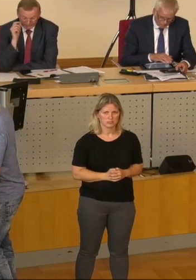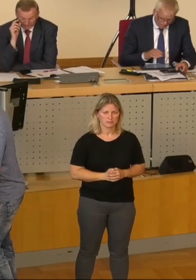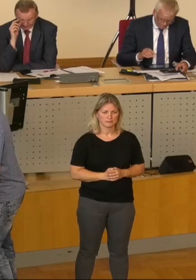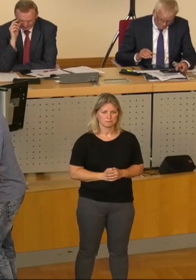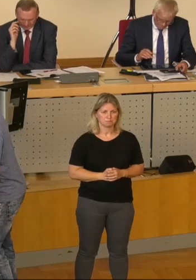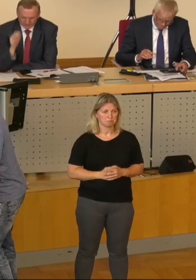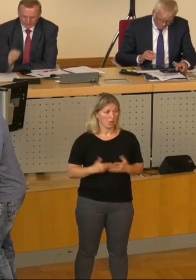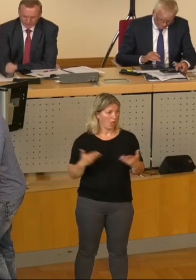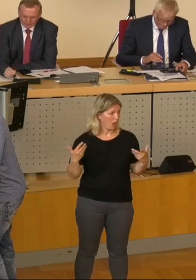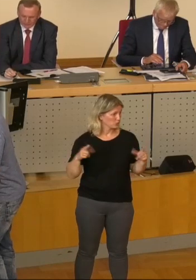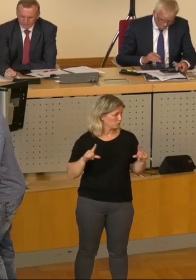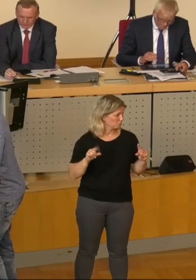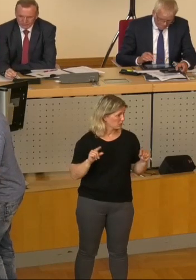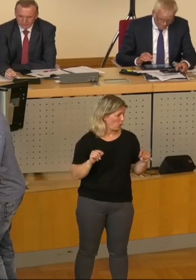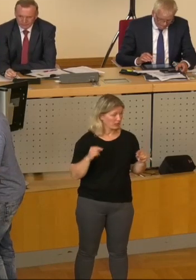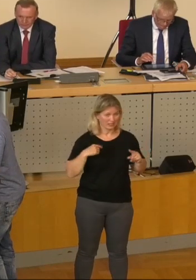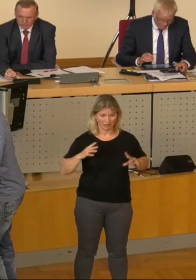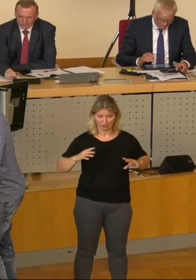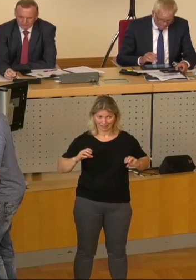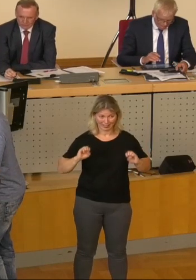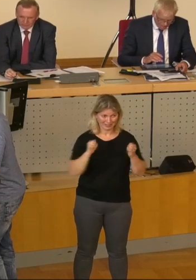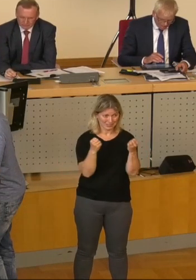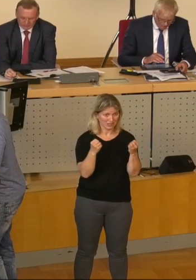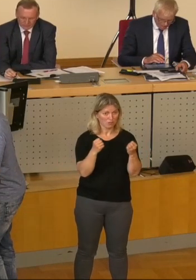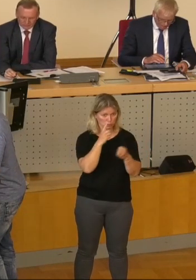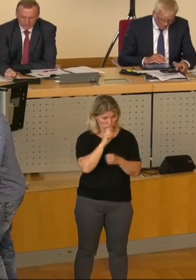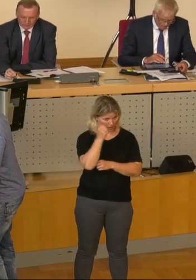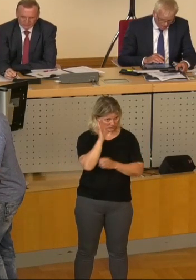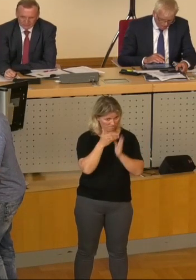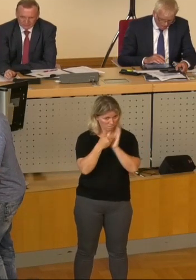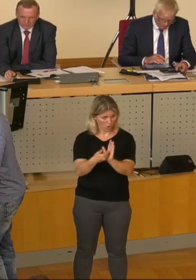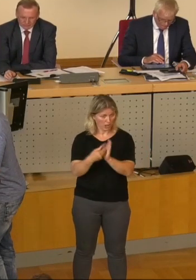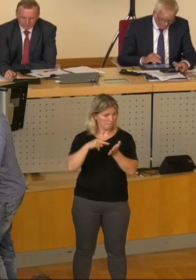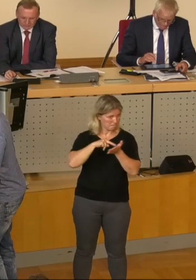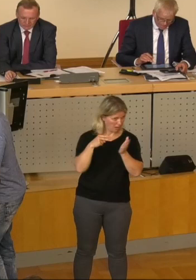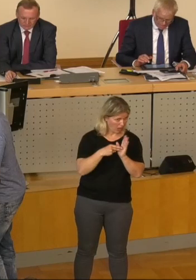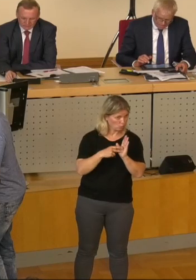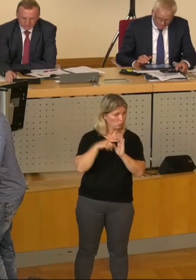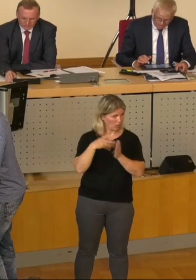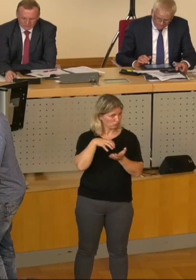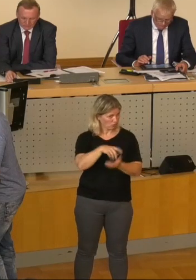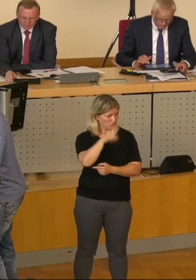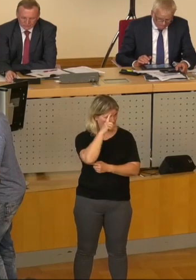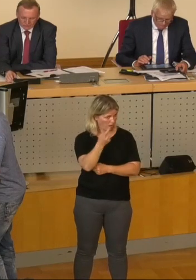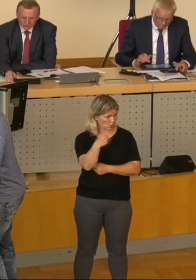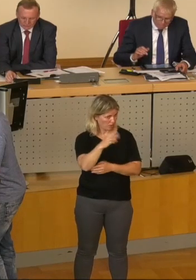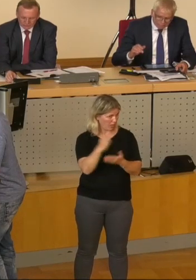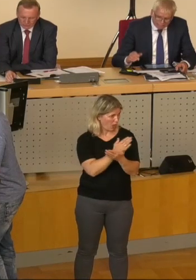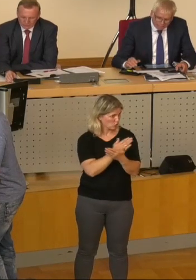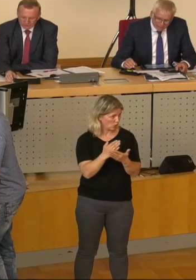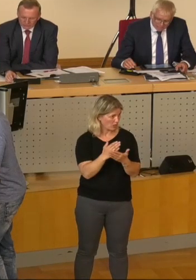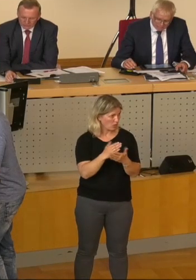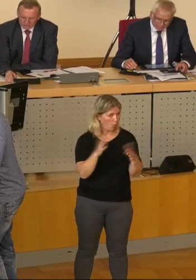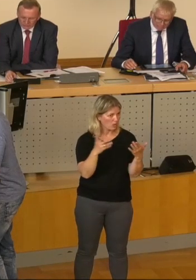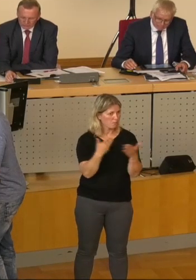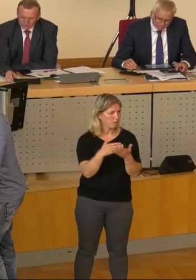Das heißt, eine Initiative müsste erstmal eine Planung vorlegen, über die dann der Stadtrat entscheiden könnte? Oder sagt der Stadtrat von